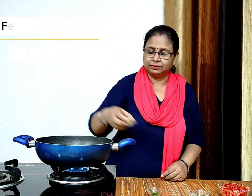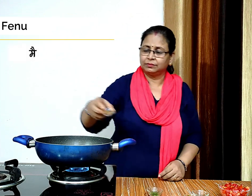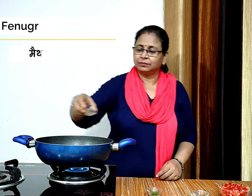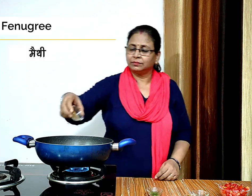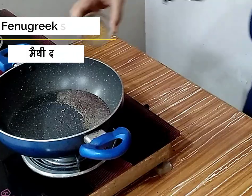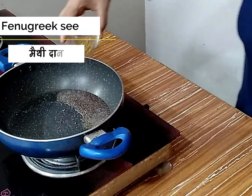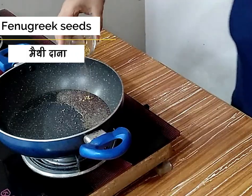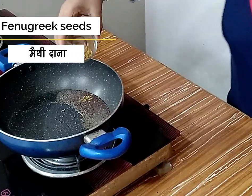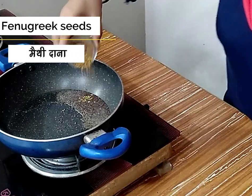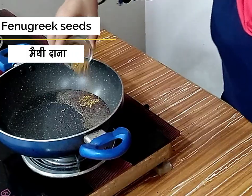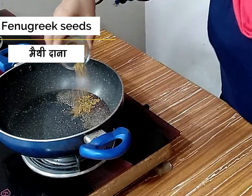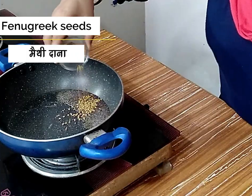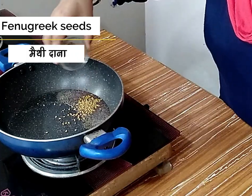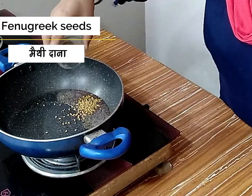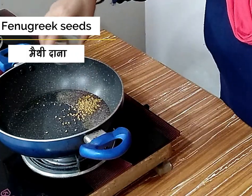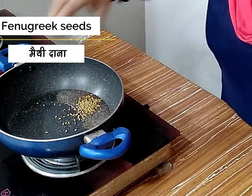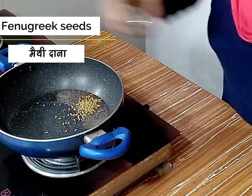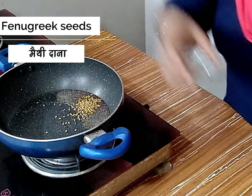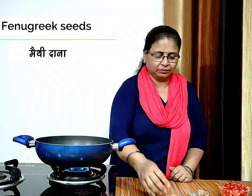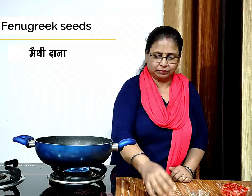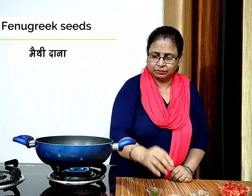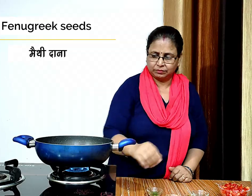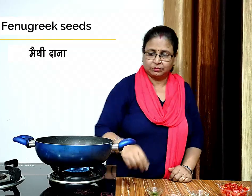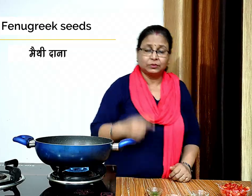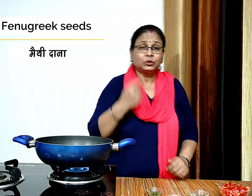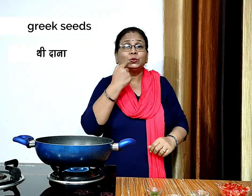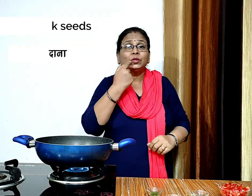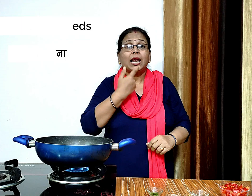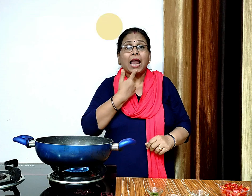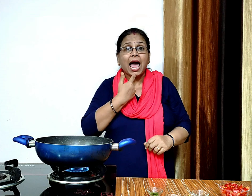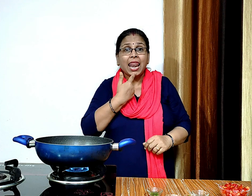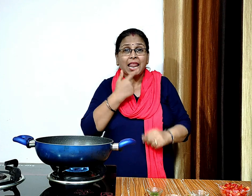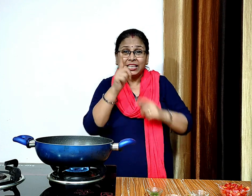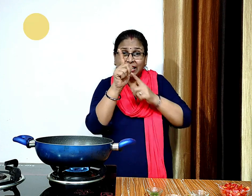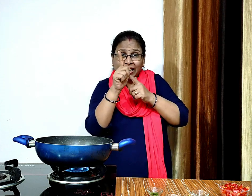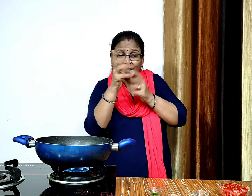दो सुखी लाल मिर्च